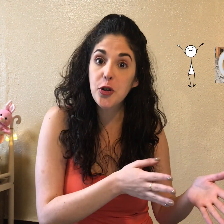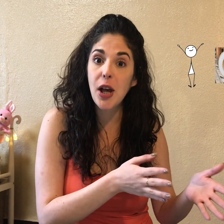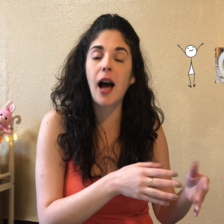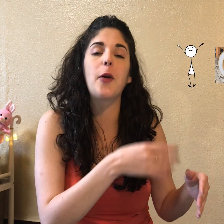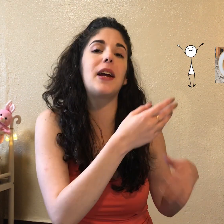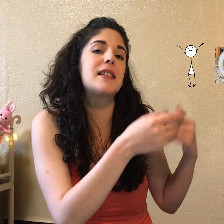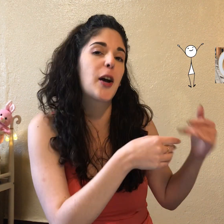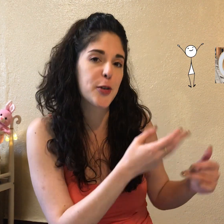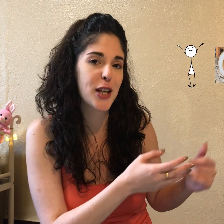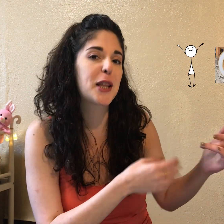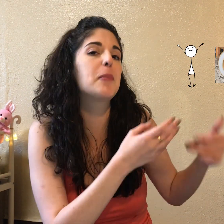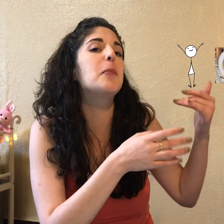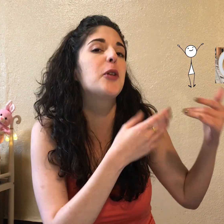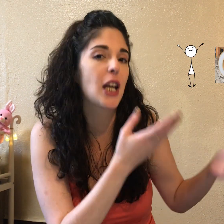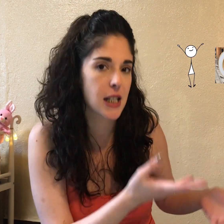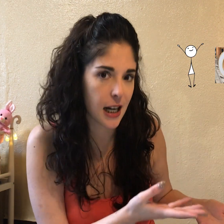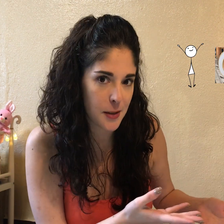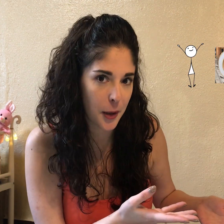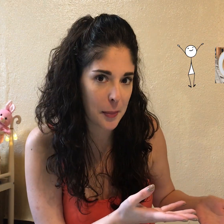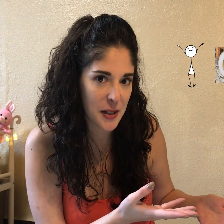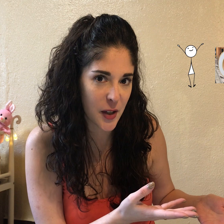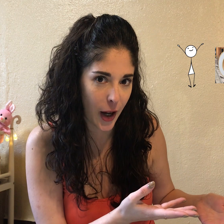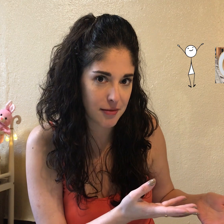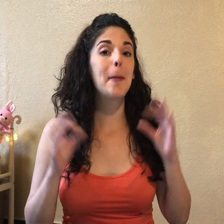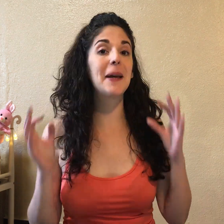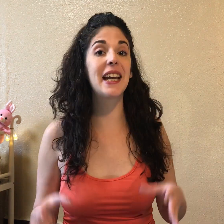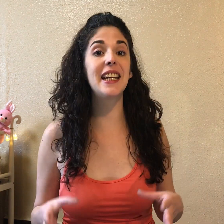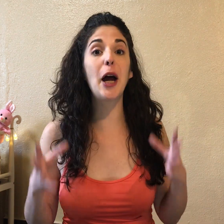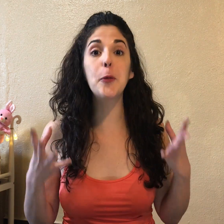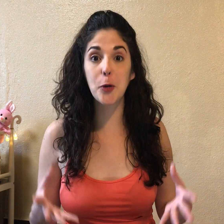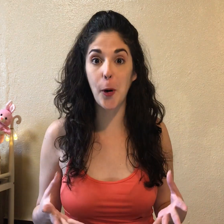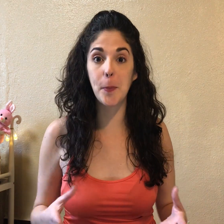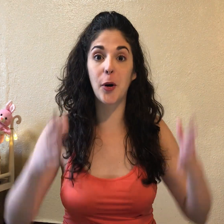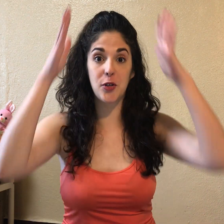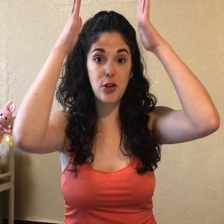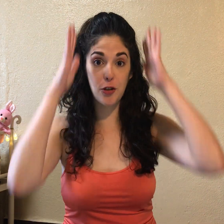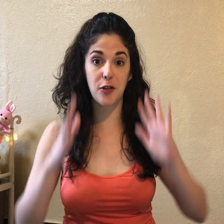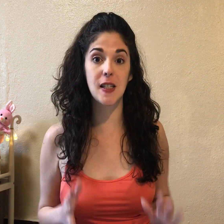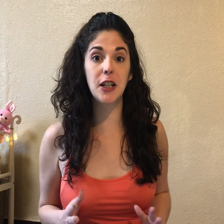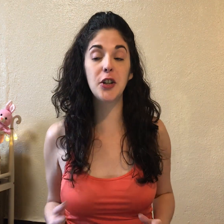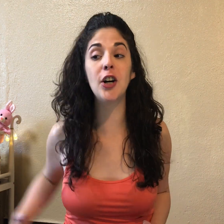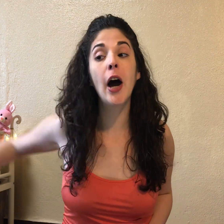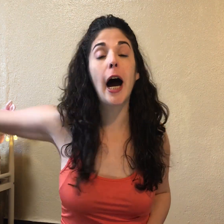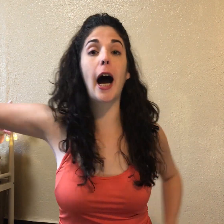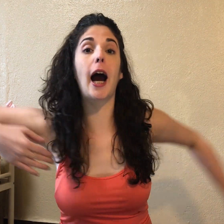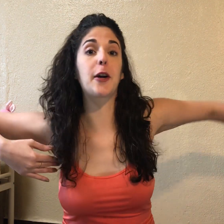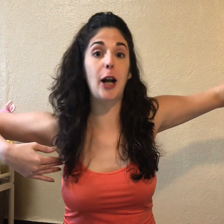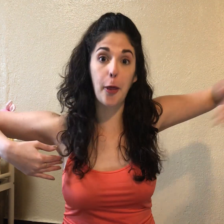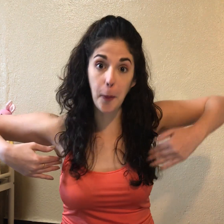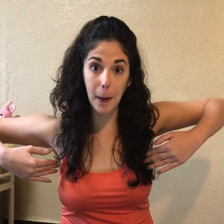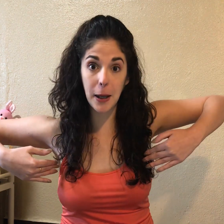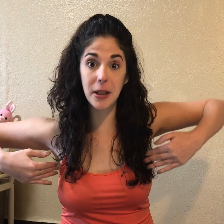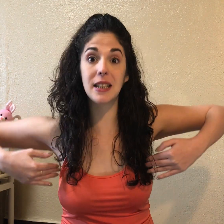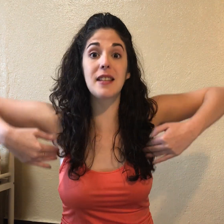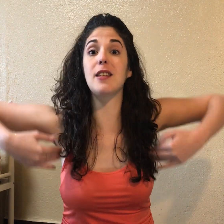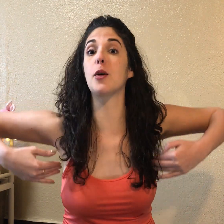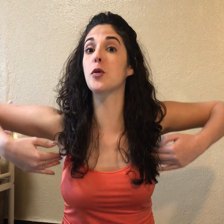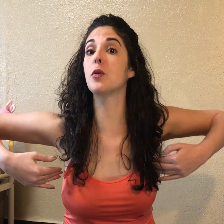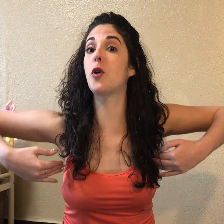cosa, aunque esa cosa también podría llegar a ser una persona. Me genera un combo. Si yo fuese el no, agarro las dos palabritas y somos un